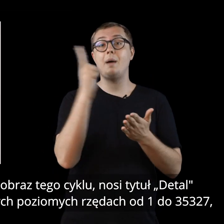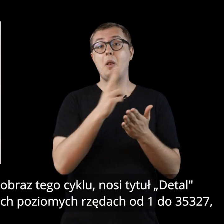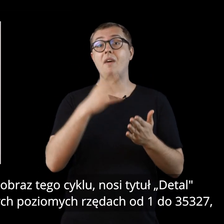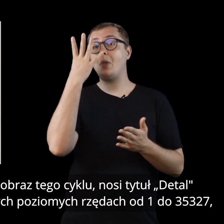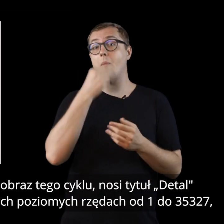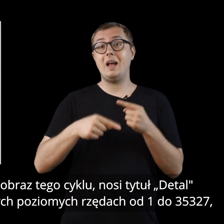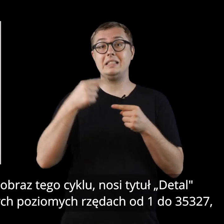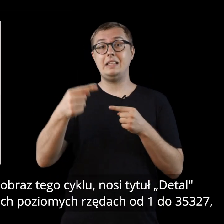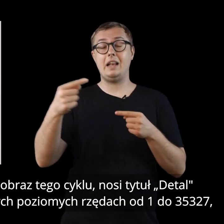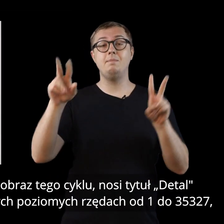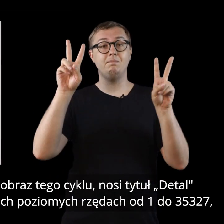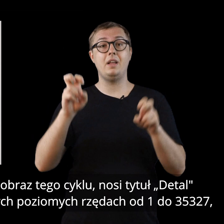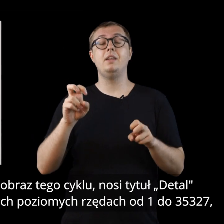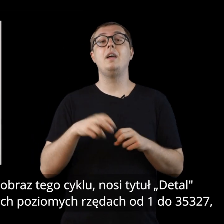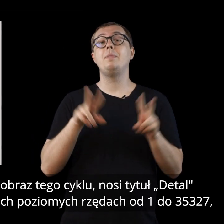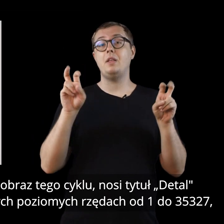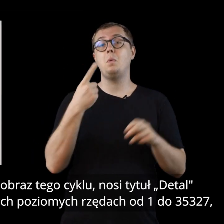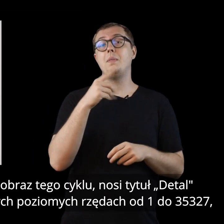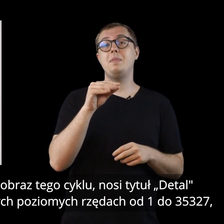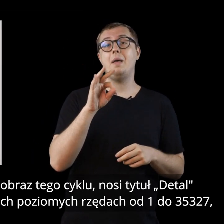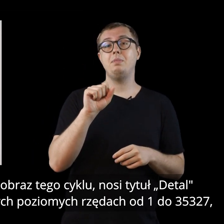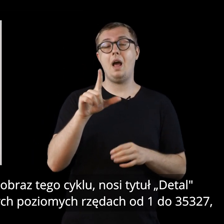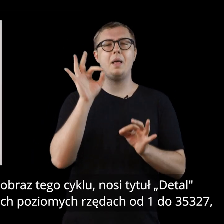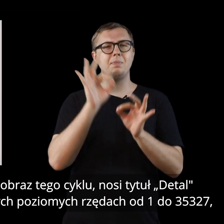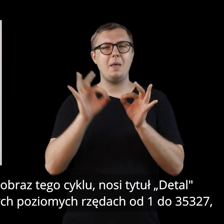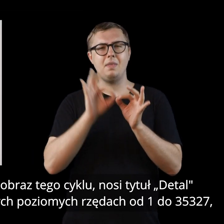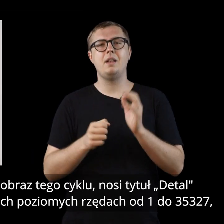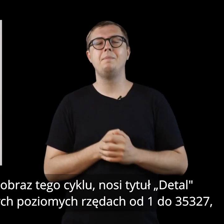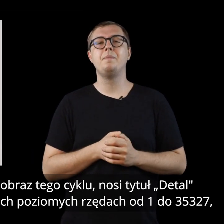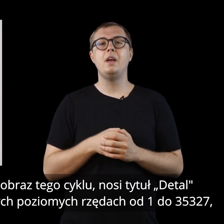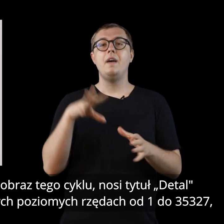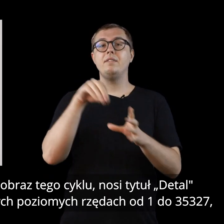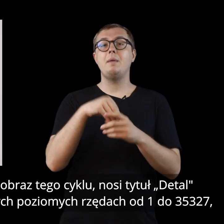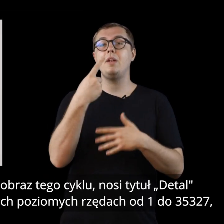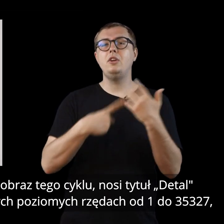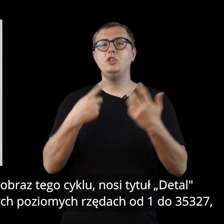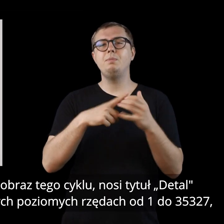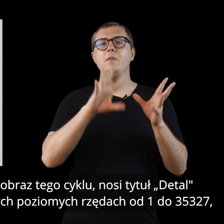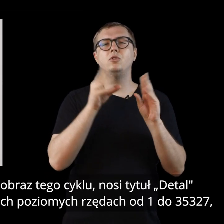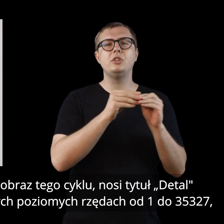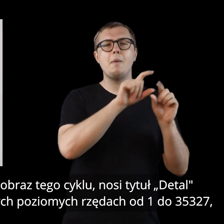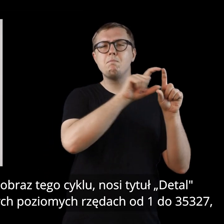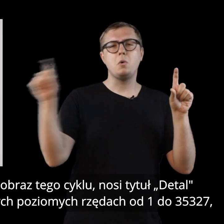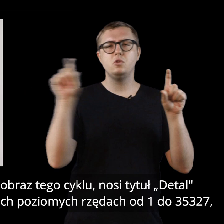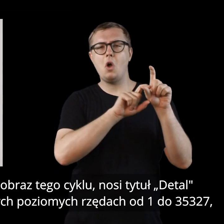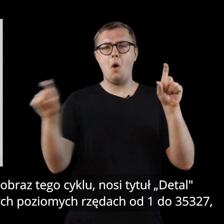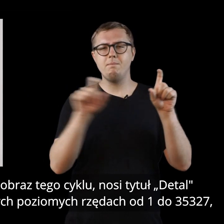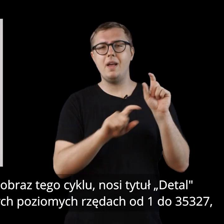Pierwszy namalowany obraz tego cyklu nosi tytuł Detal i zawiera liczby w równych poziomych rzędach od 1 do 35